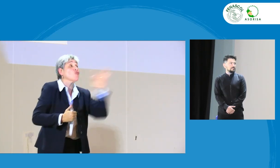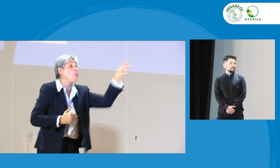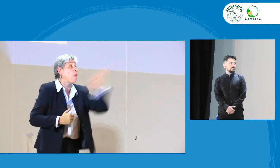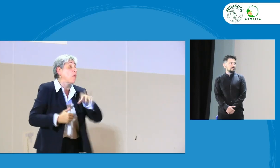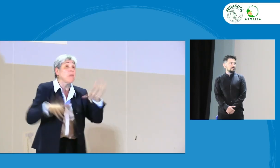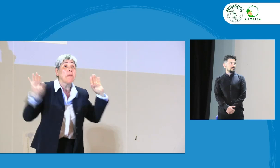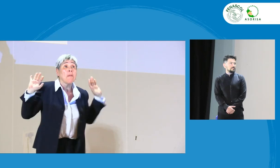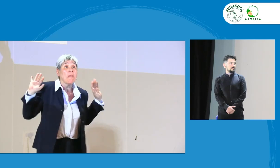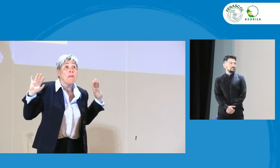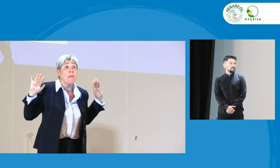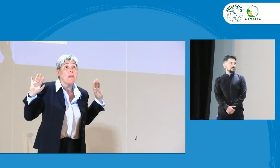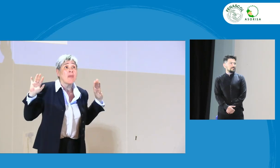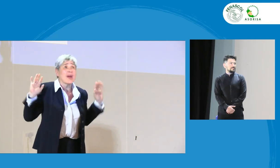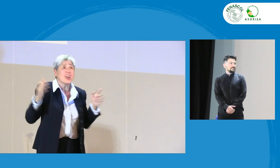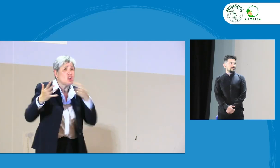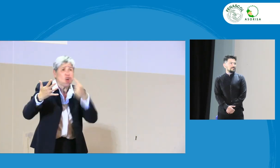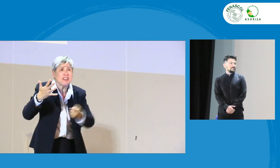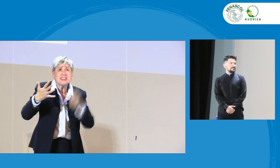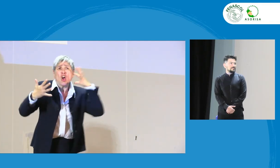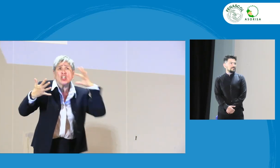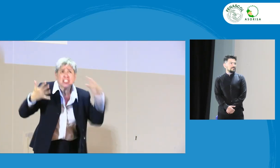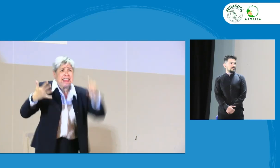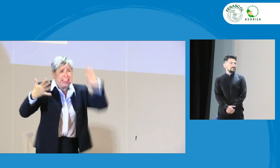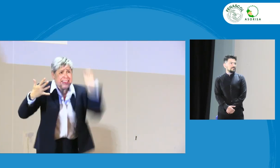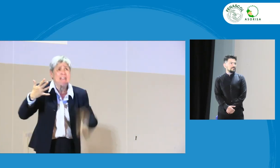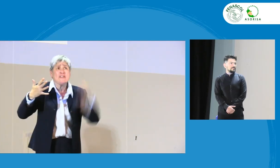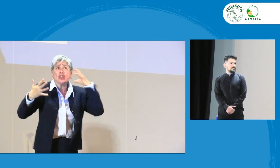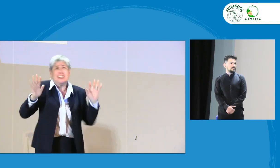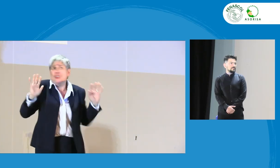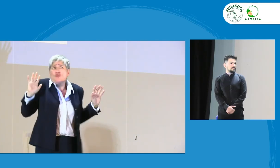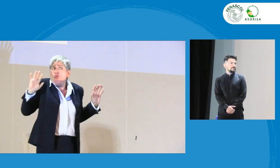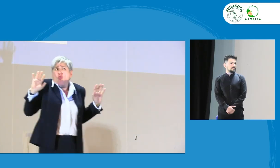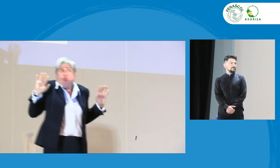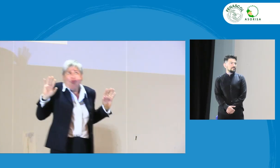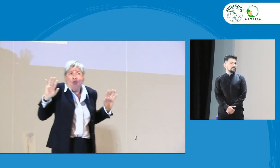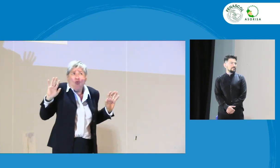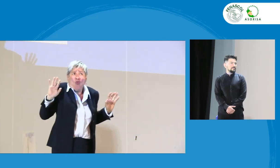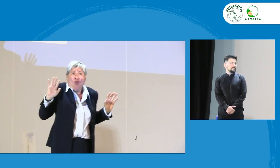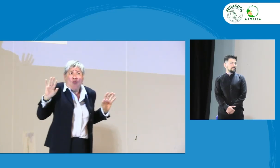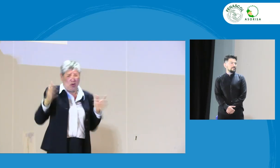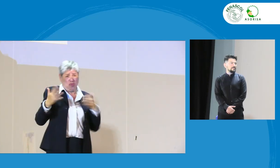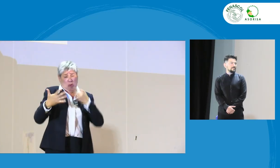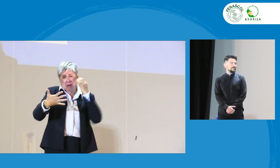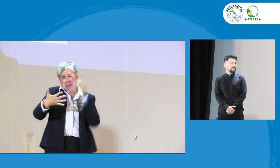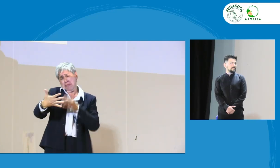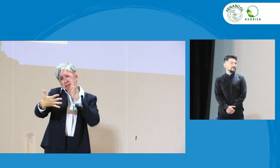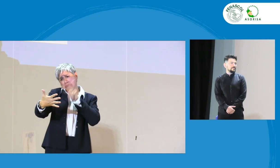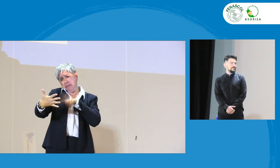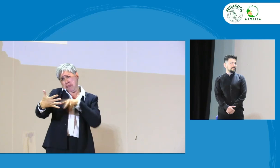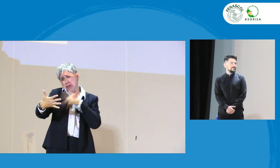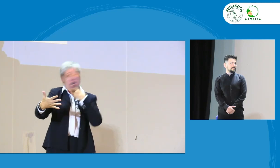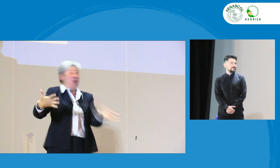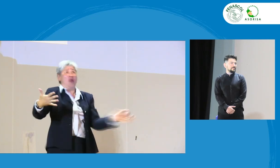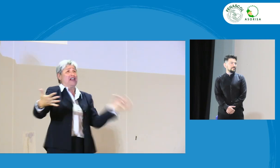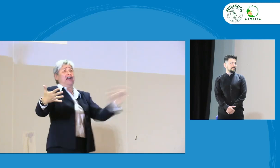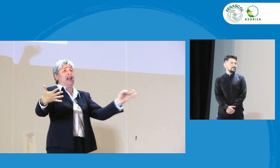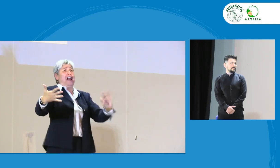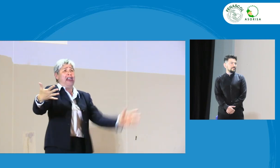8, son una persona sorda, pero pues, no habla que debe ser oyente o no. Bueno, no dice, no lo dice.